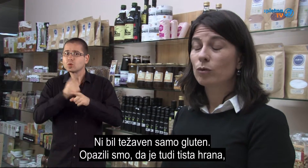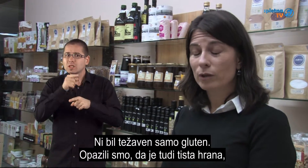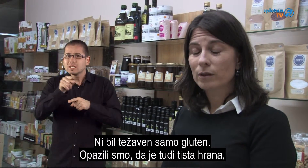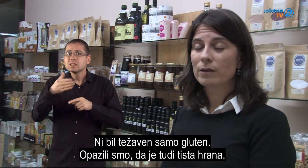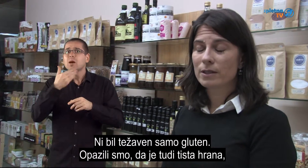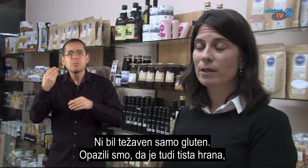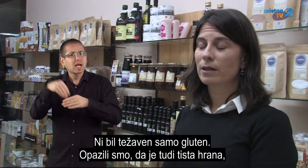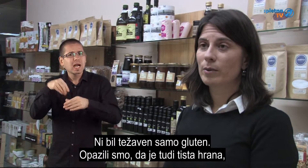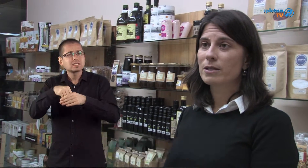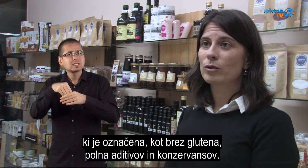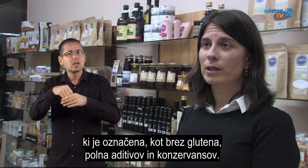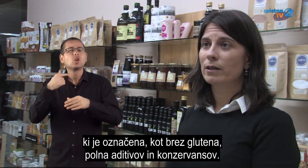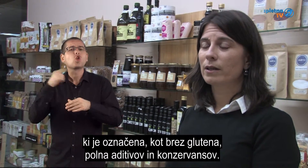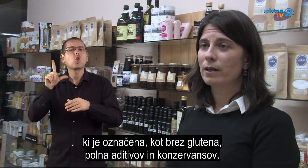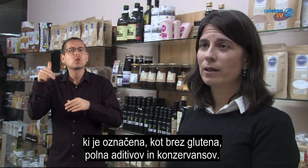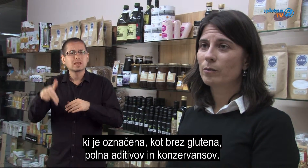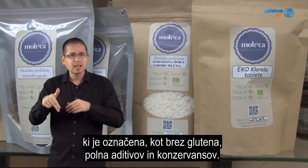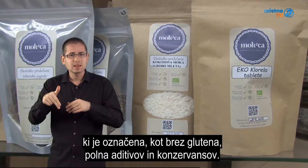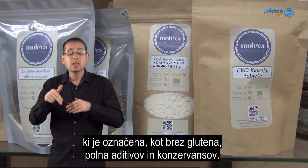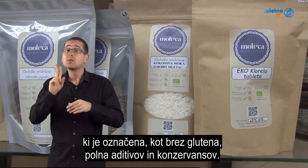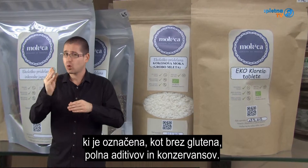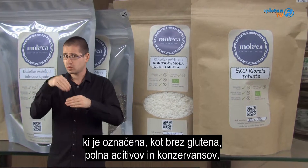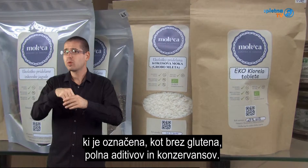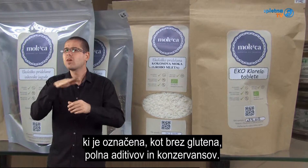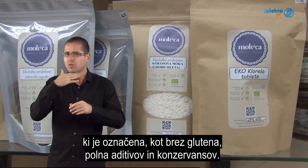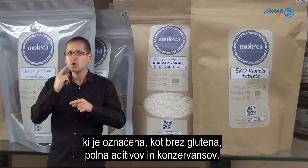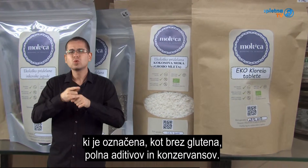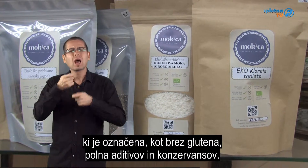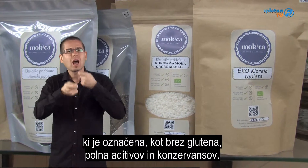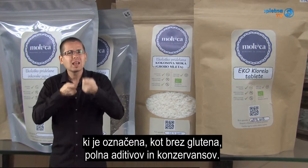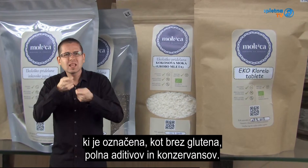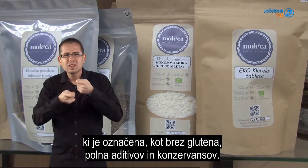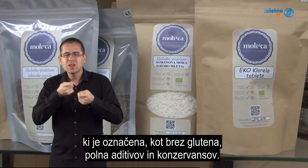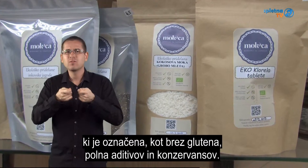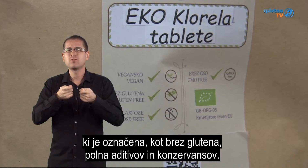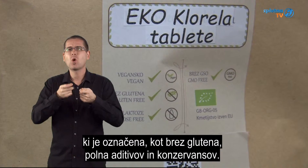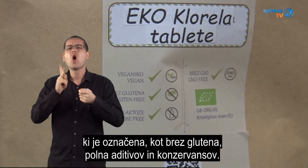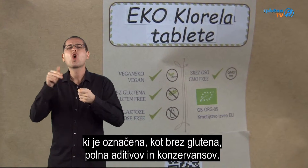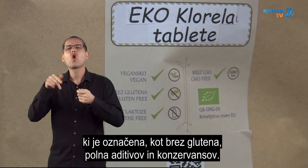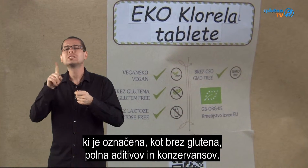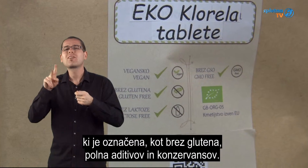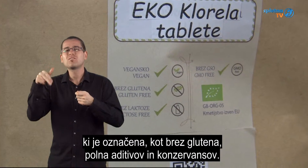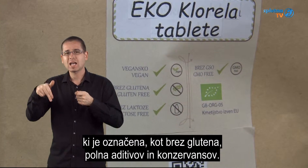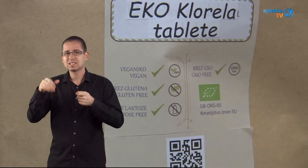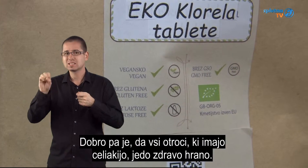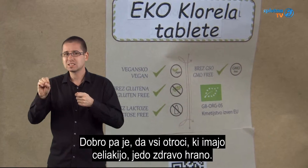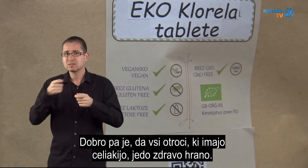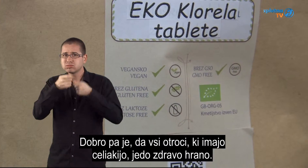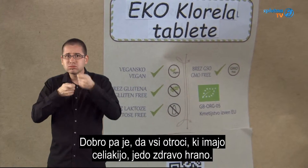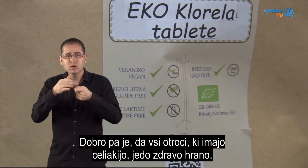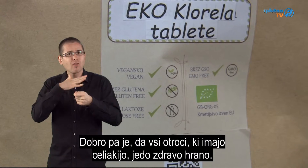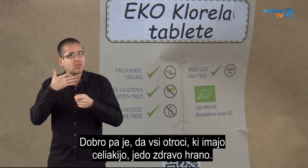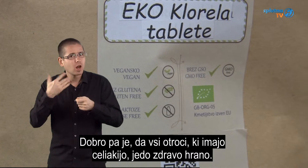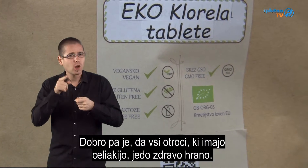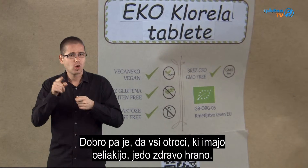hrana tudi tista, ki je brez glutena in deklarirana brez glutena, vse buje veliko, vem, aditivov, konzervancov. Tako da